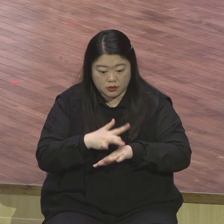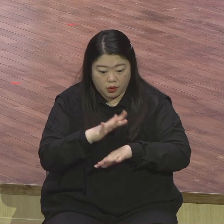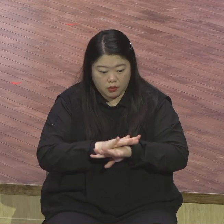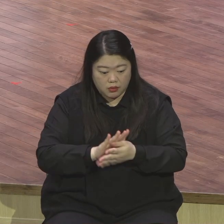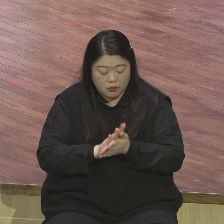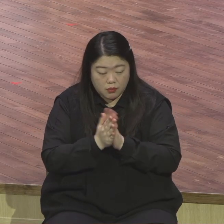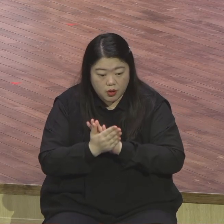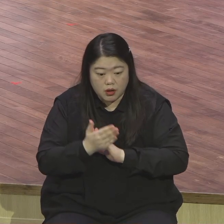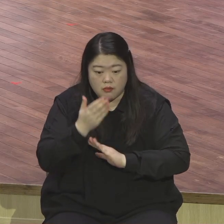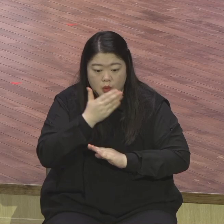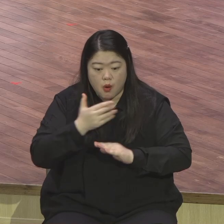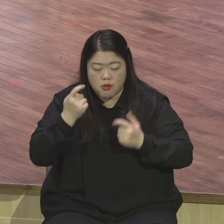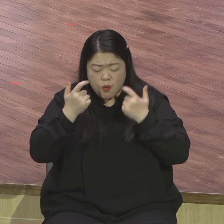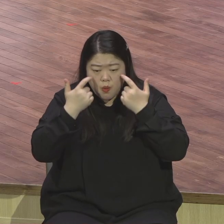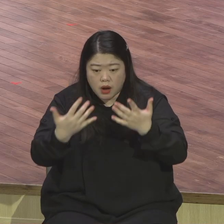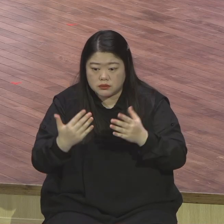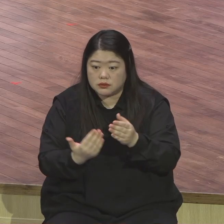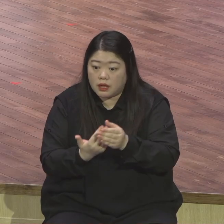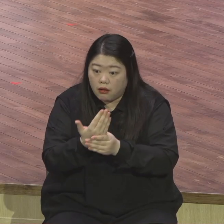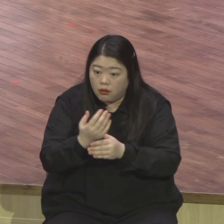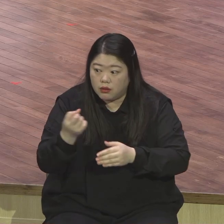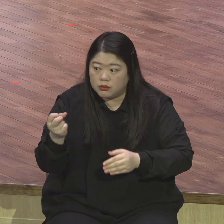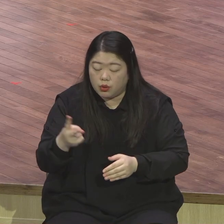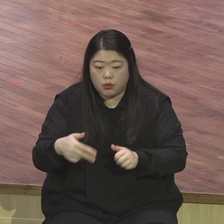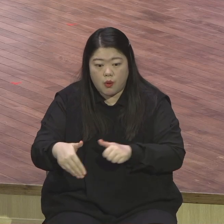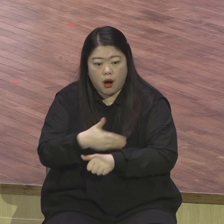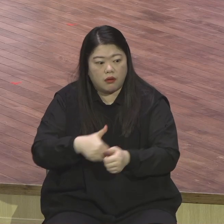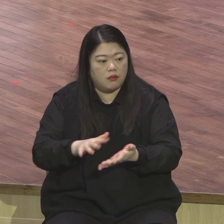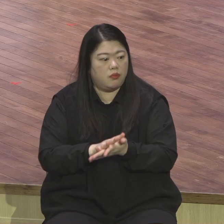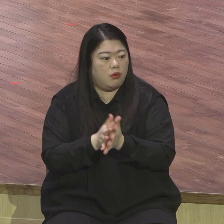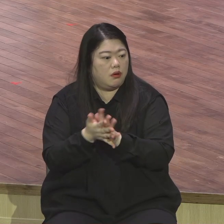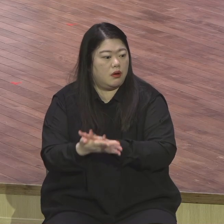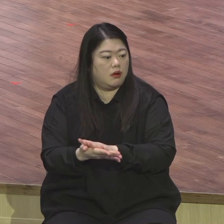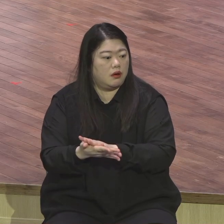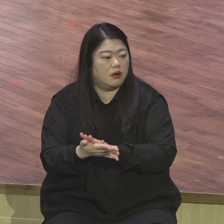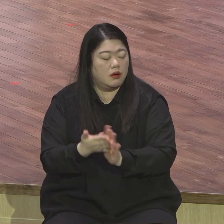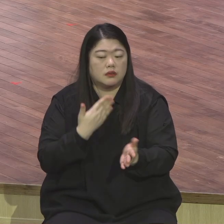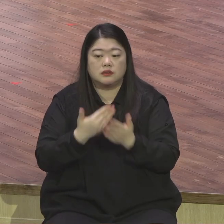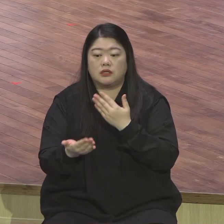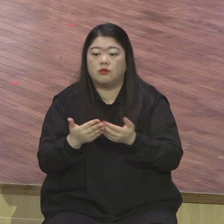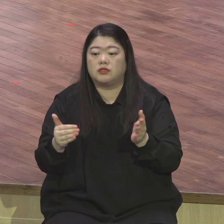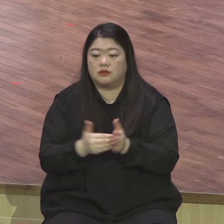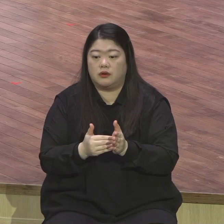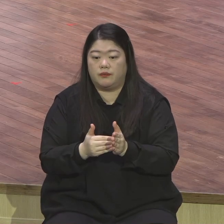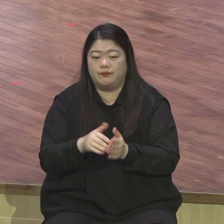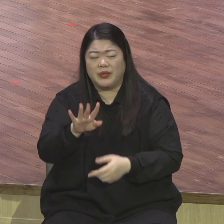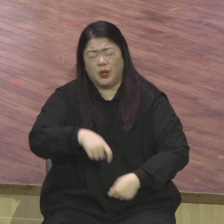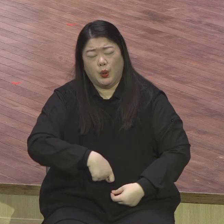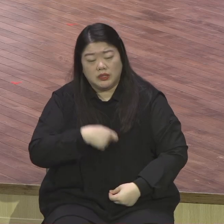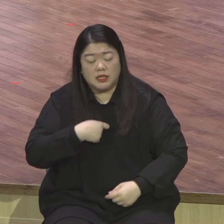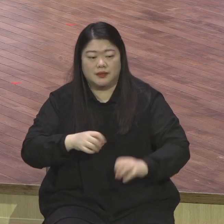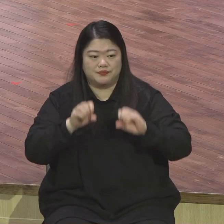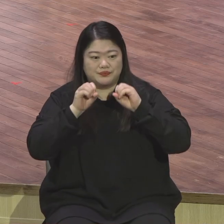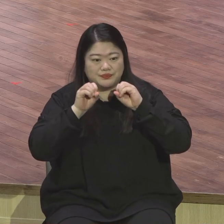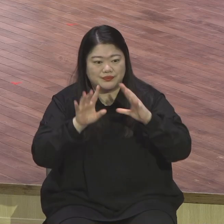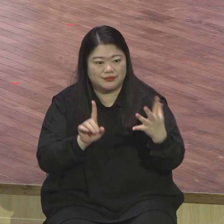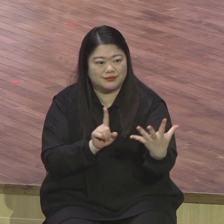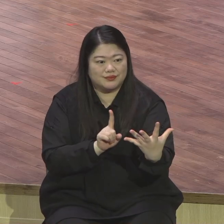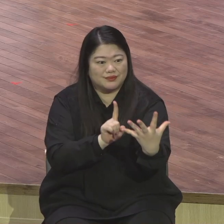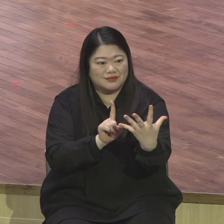하지 않는 것 가장 어색한 것 가장 부담스러운 이 속에 모든 비밀이 다 있구나